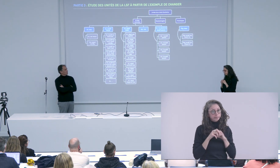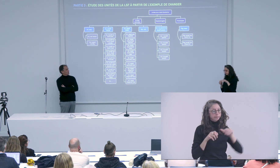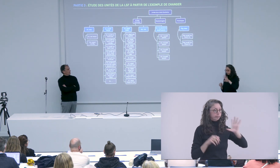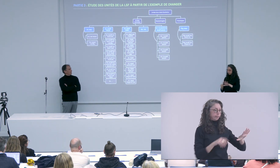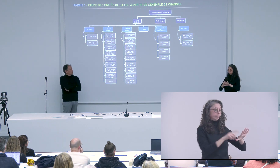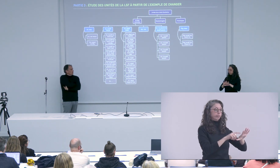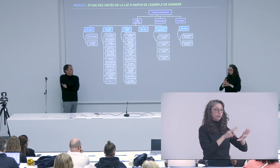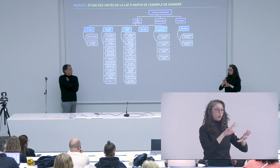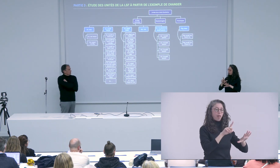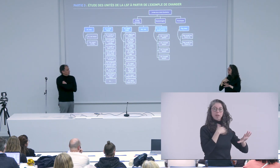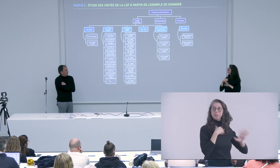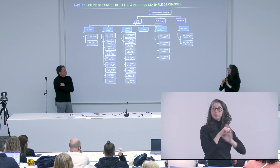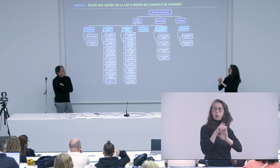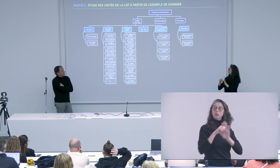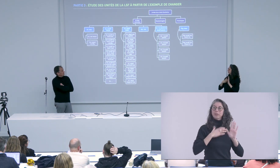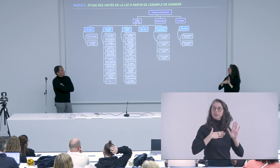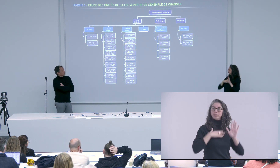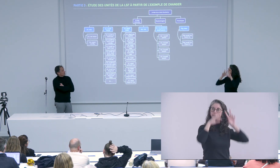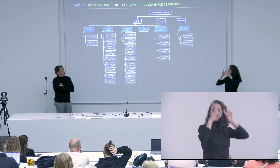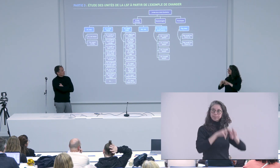de pointages dans le modèle